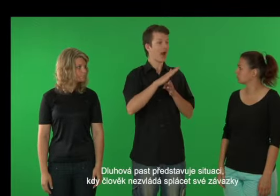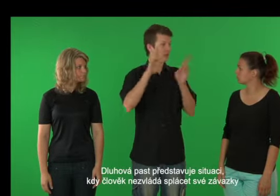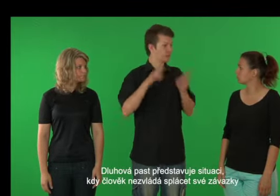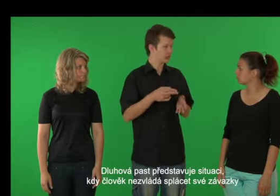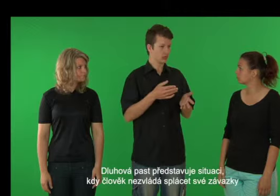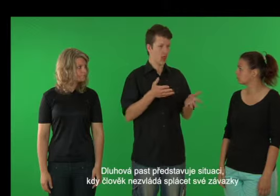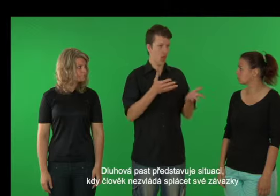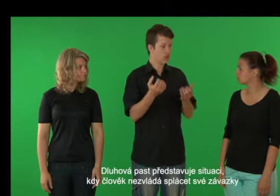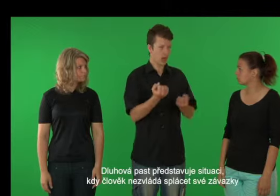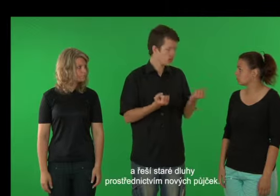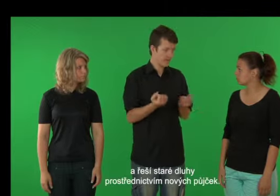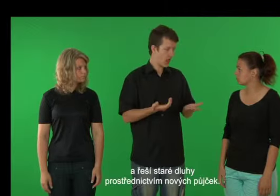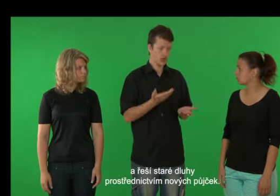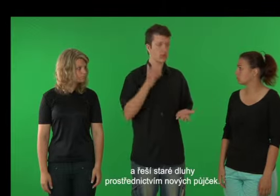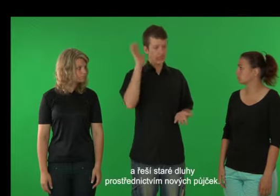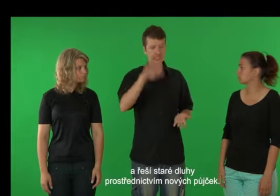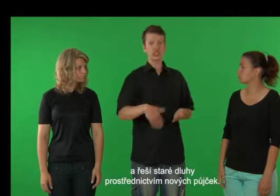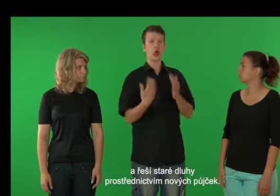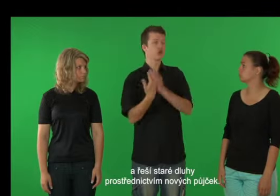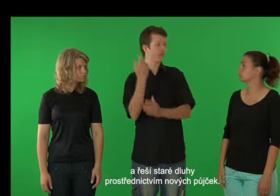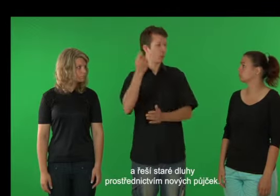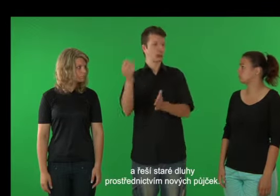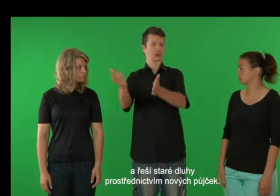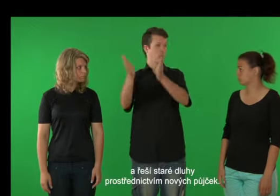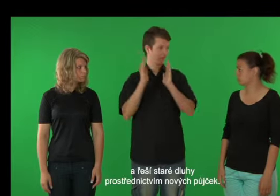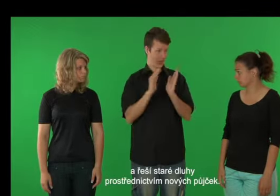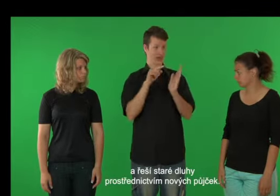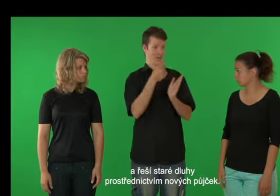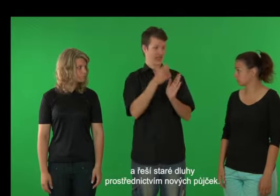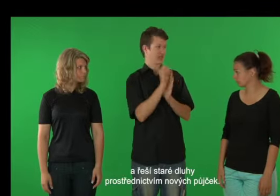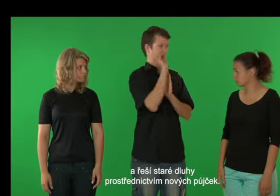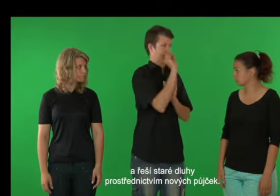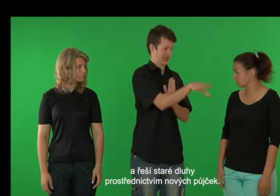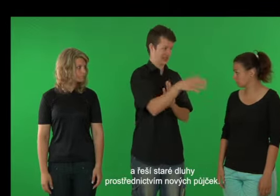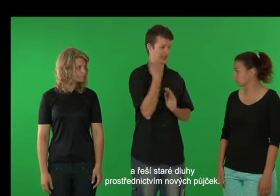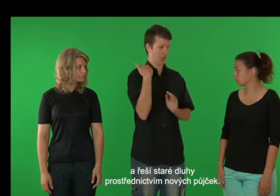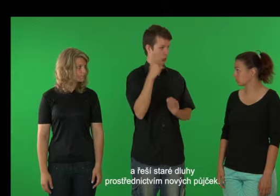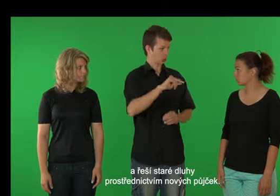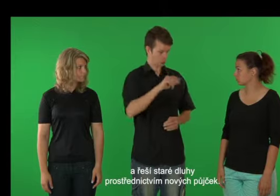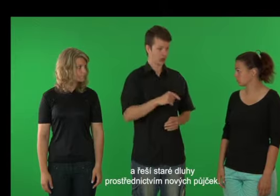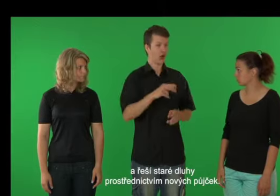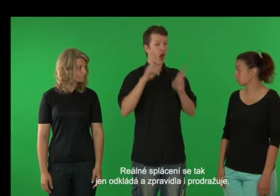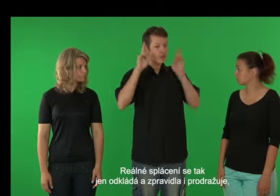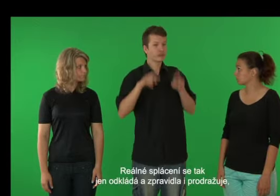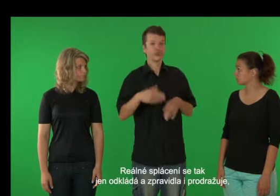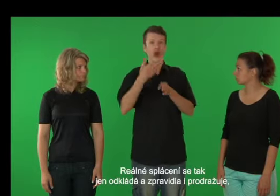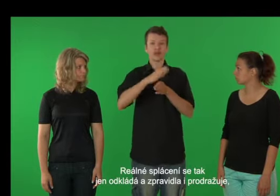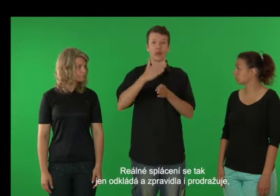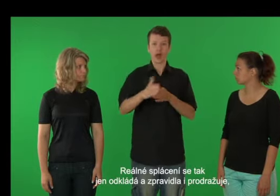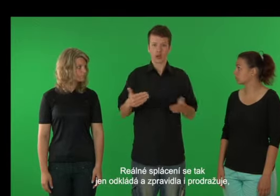kdy člověk nezvládá splácet své závazky a řeší staré dluhy prostřednictvím nových půjček. Reálné splácení se tak jen odkládá a